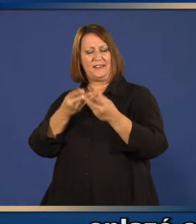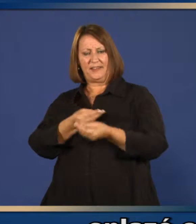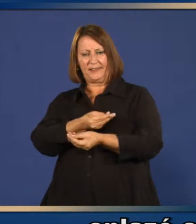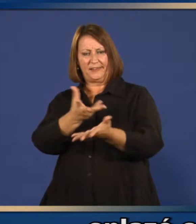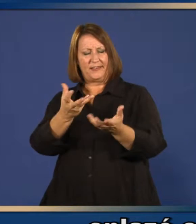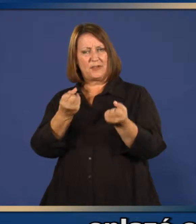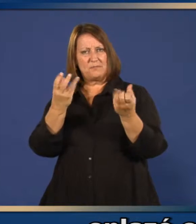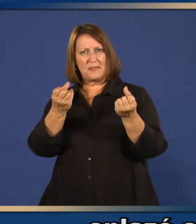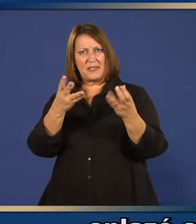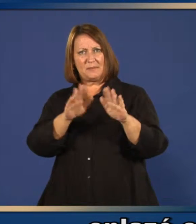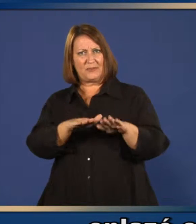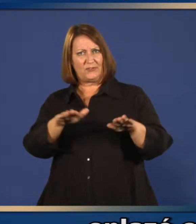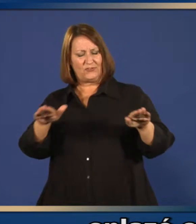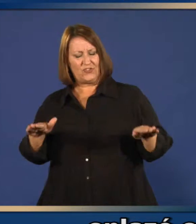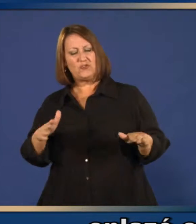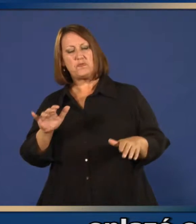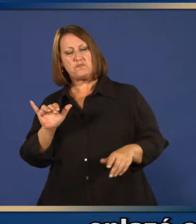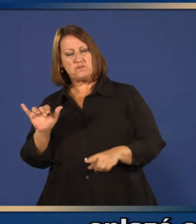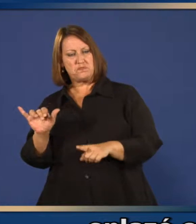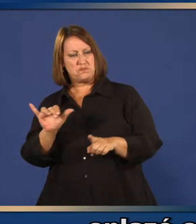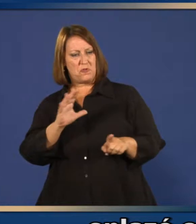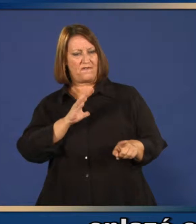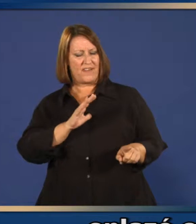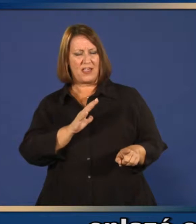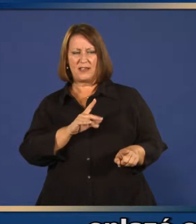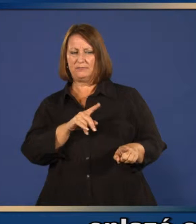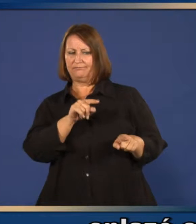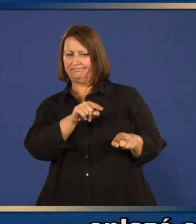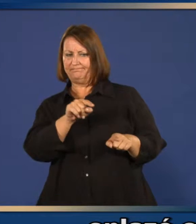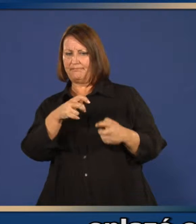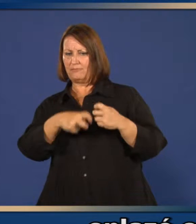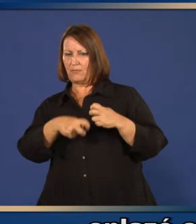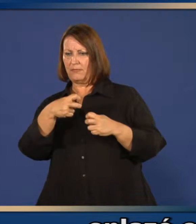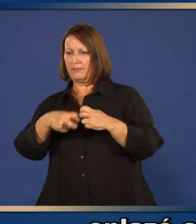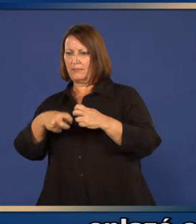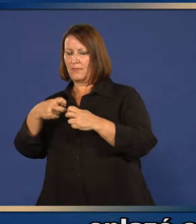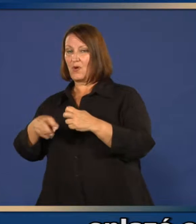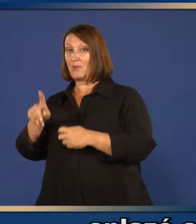bloqueo intestinal en alrededor de 100 niños.